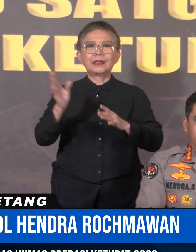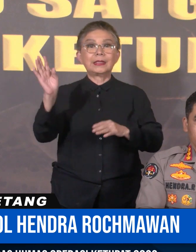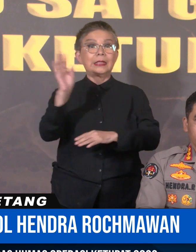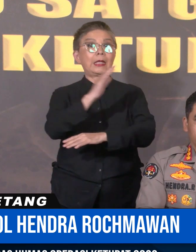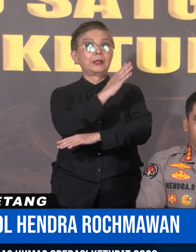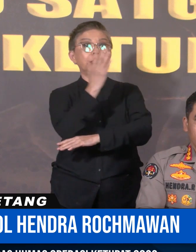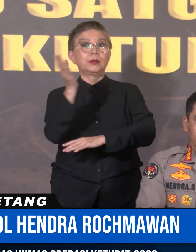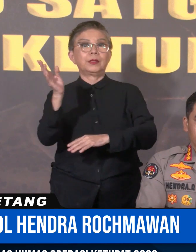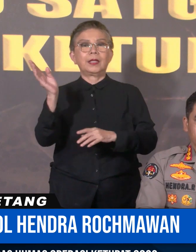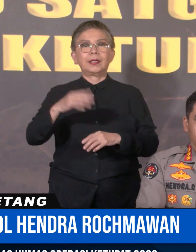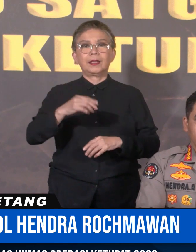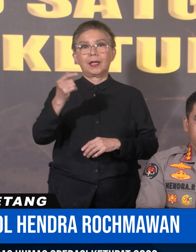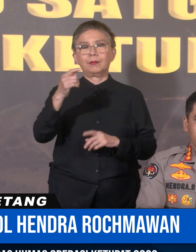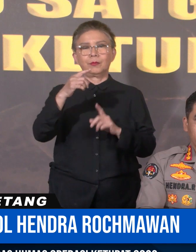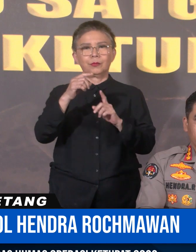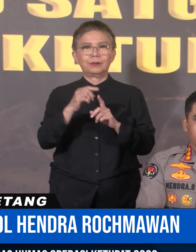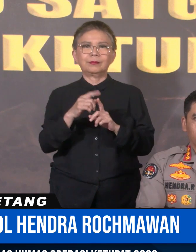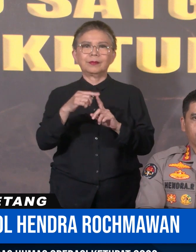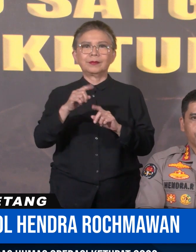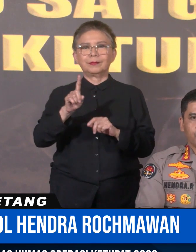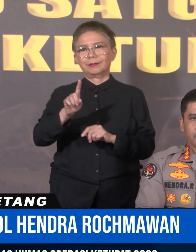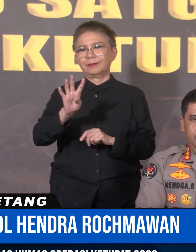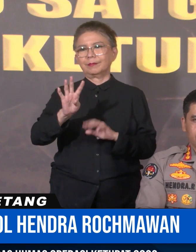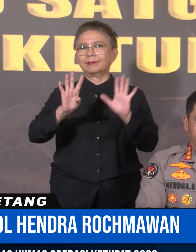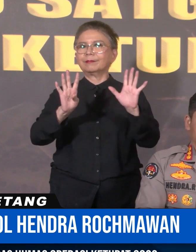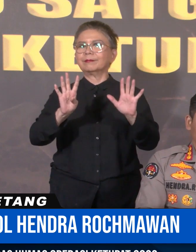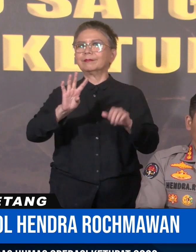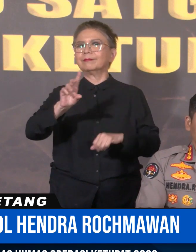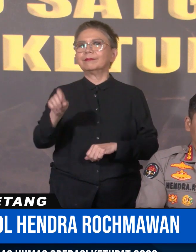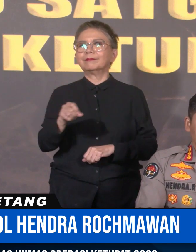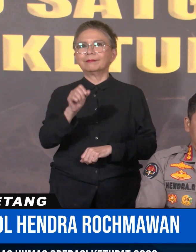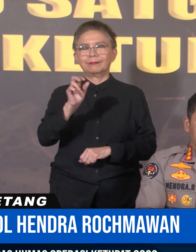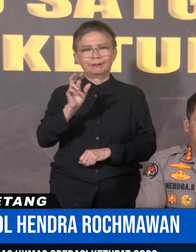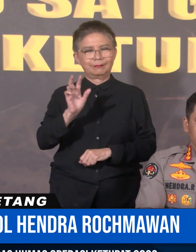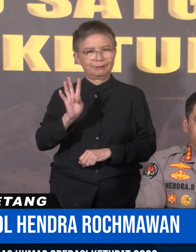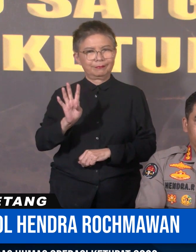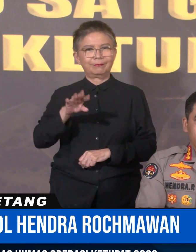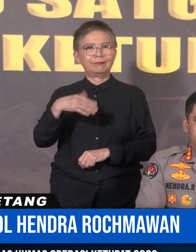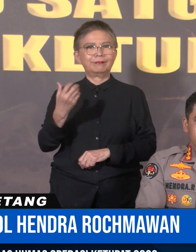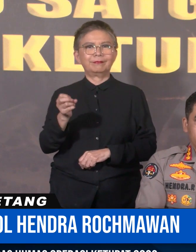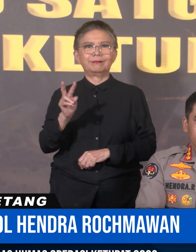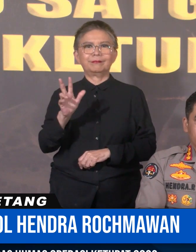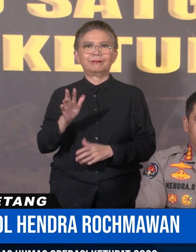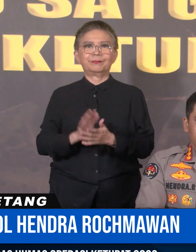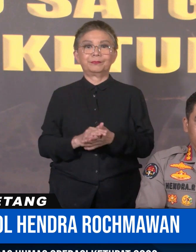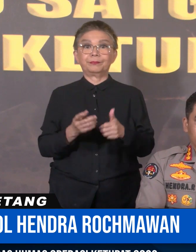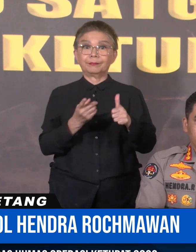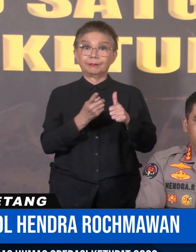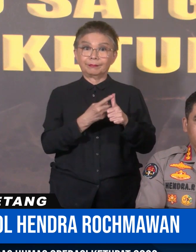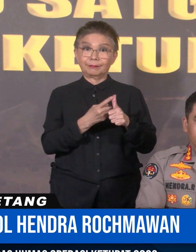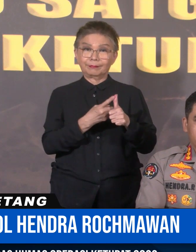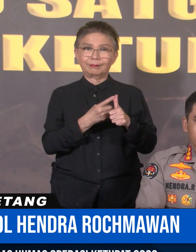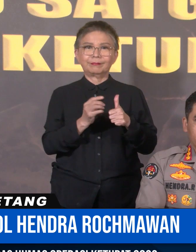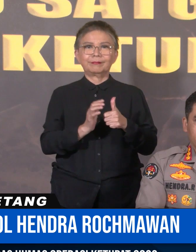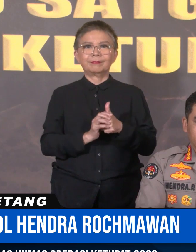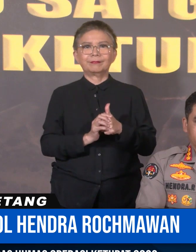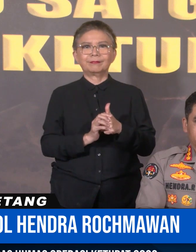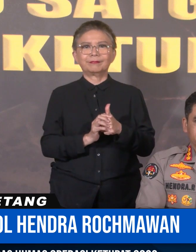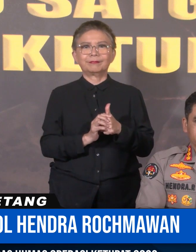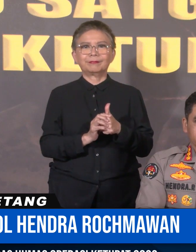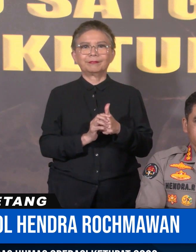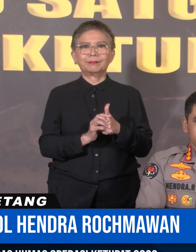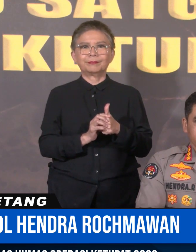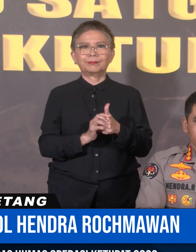Carlantas Rabu tanggal 19 April 2023 Satu informasi pertama yang dapat kami